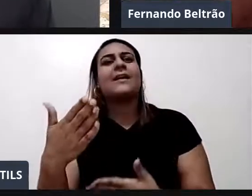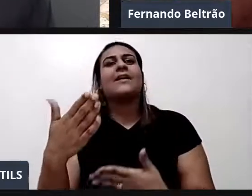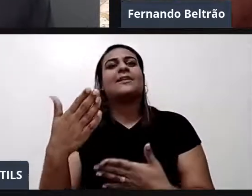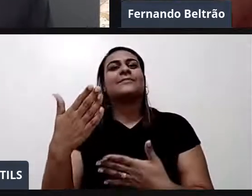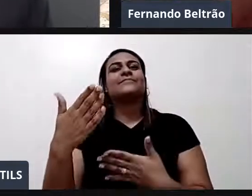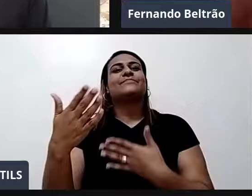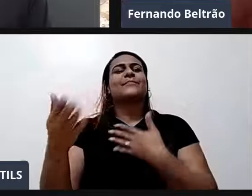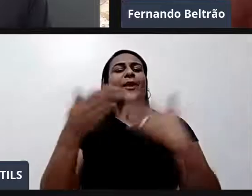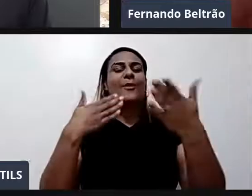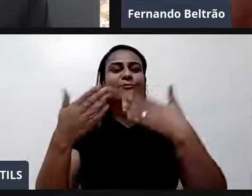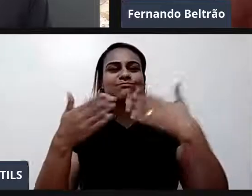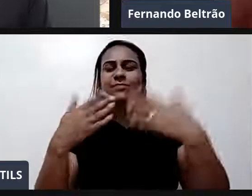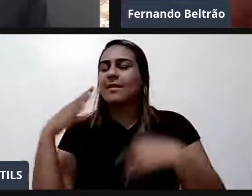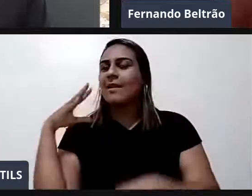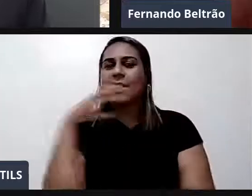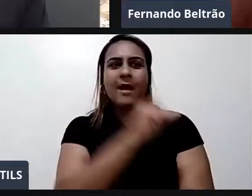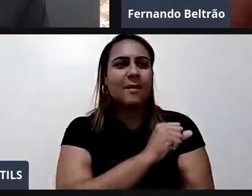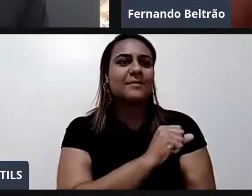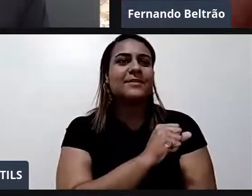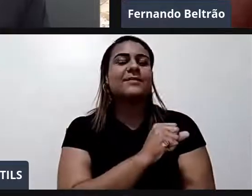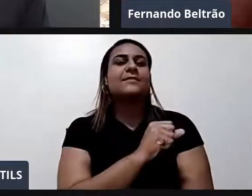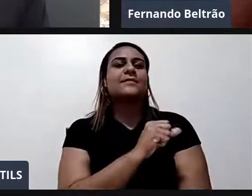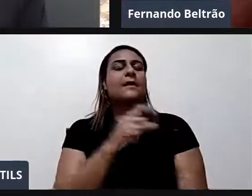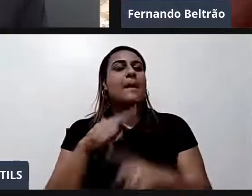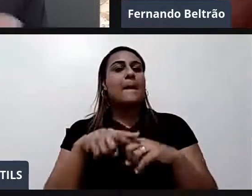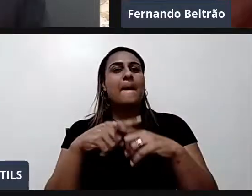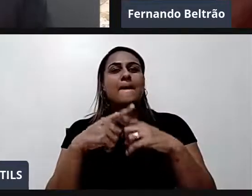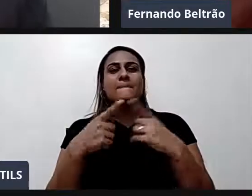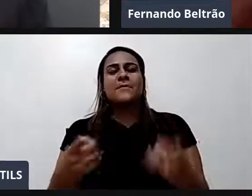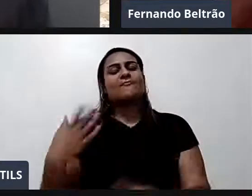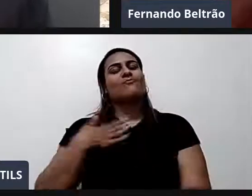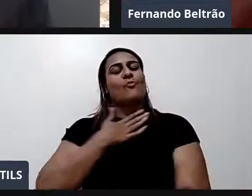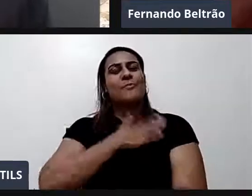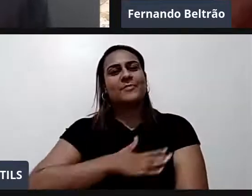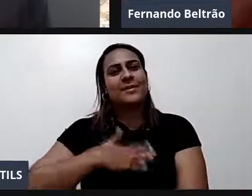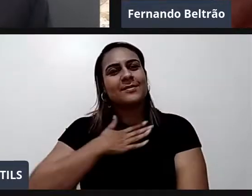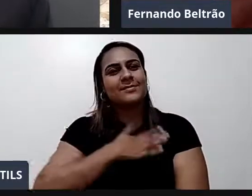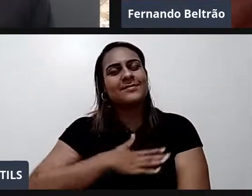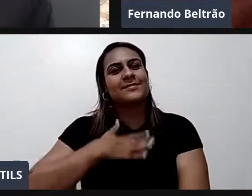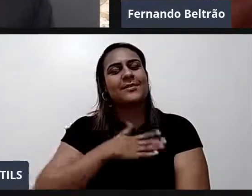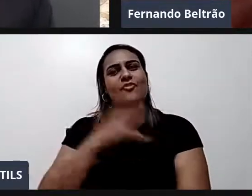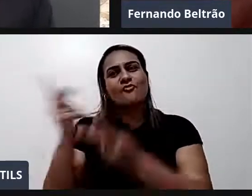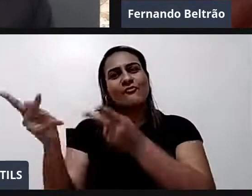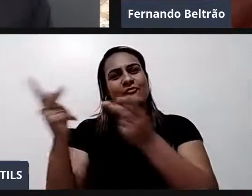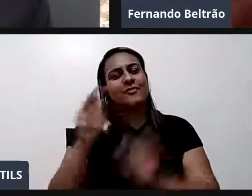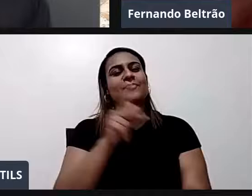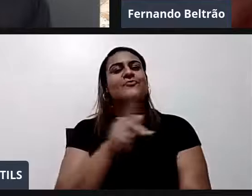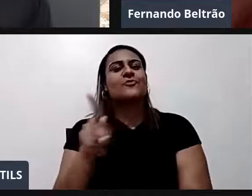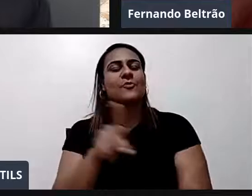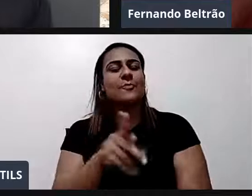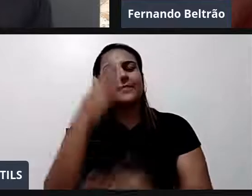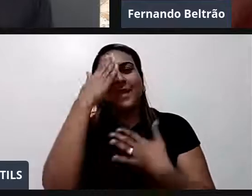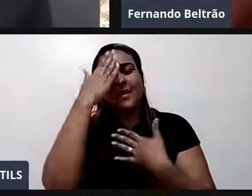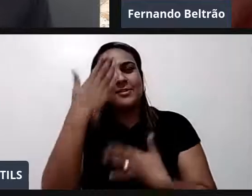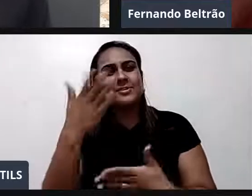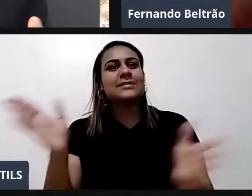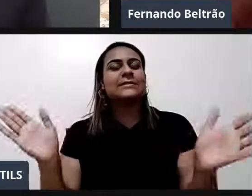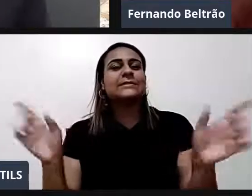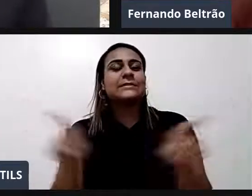bem rápida mas uma honra ter você aqui essa tarde com a gente. Agradecer também a Elane Veselal a nossa